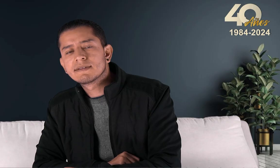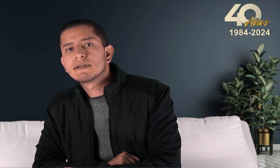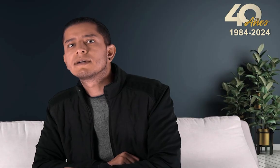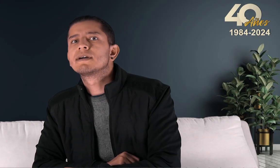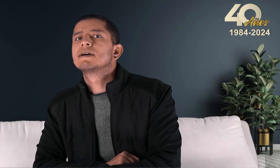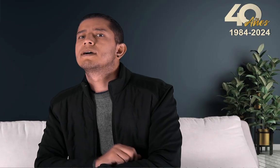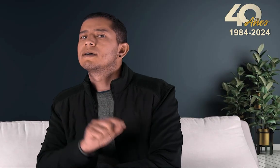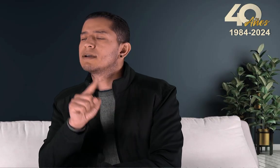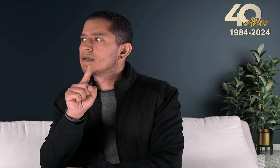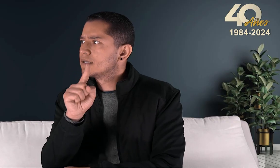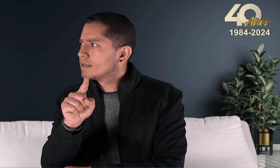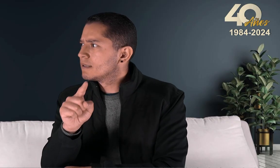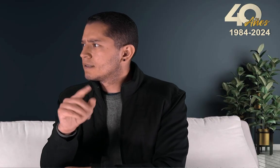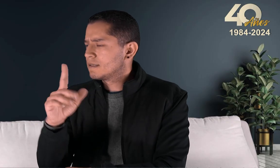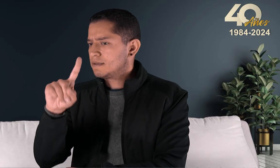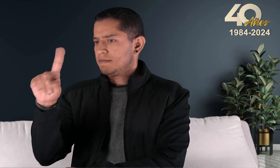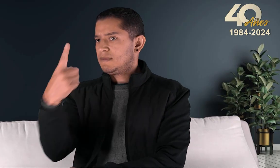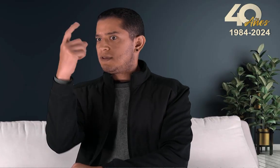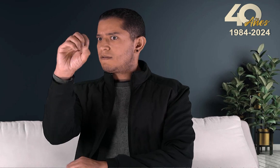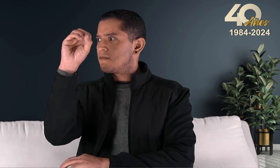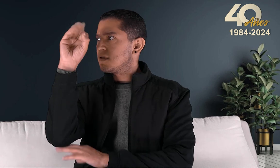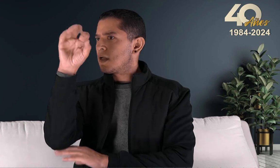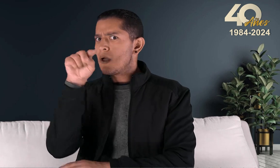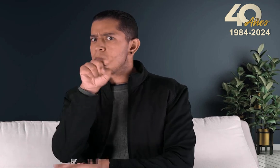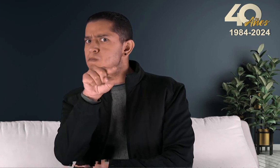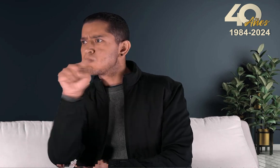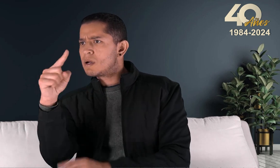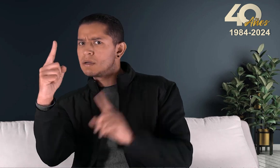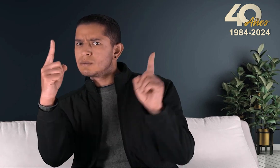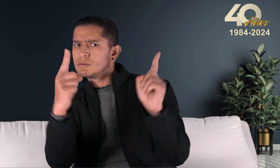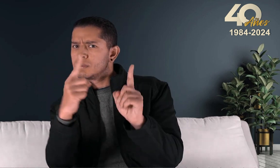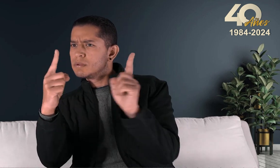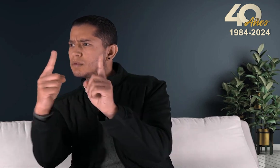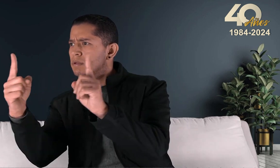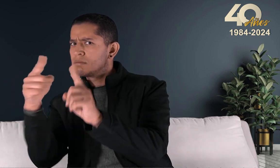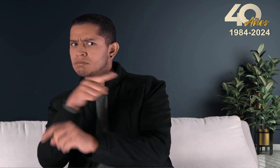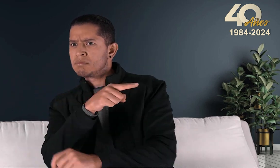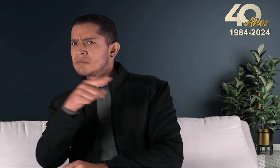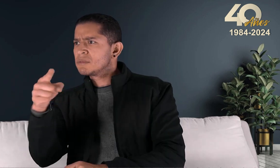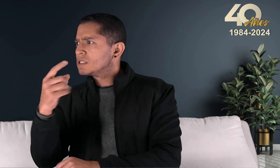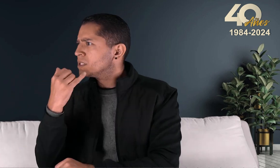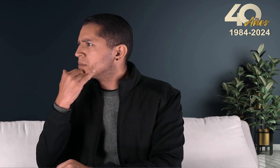De esta primera conferencia nacional hubo algunas conclusiones Veamos cuáles fueron